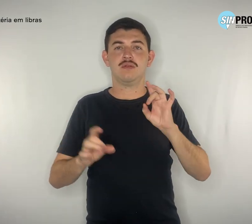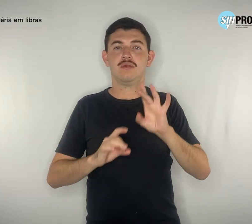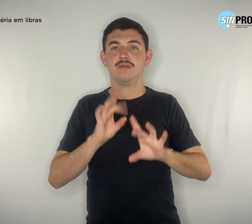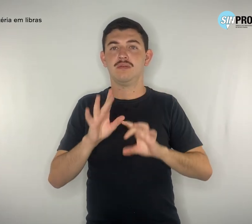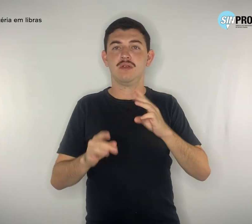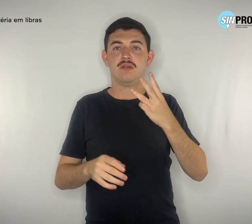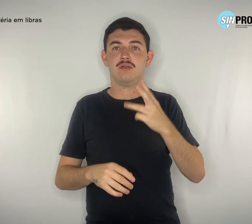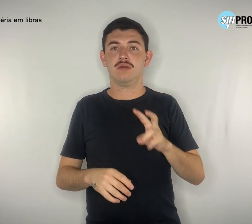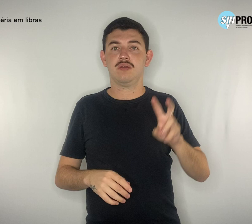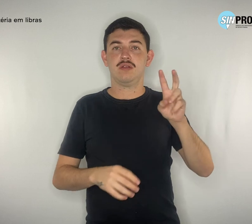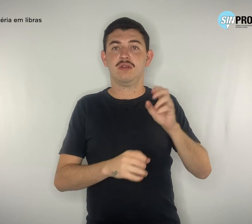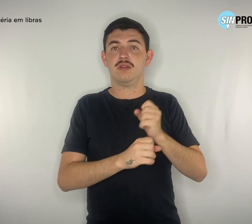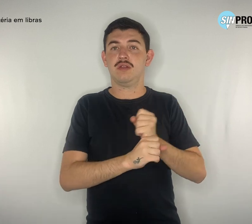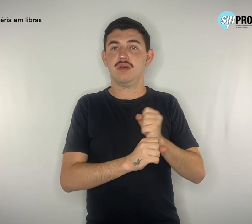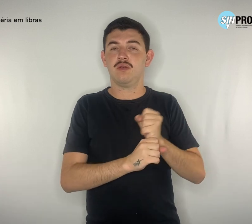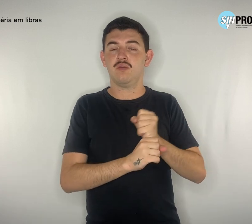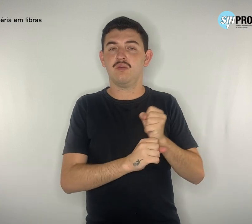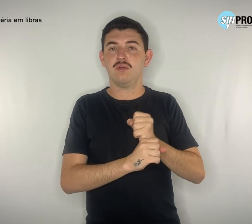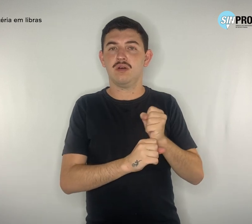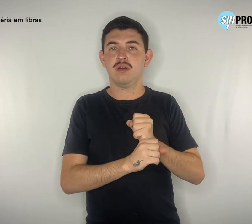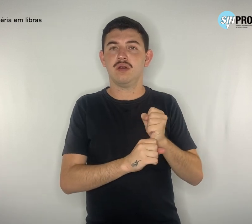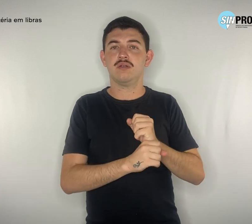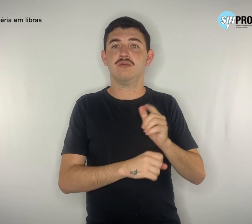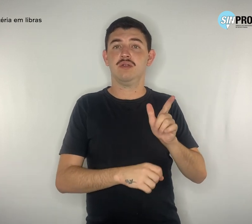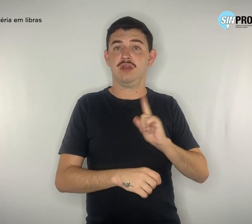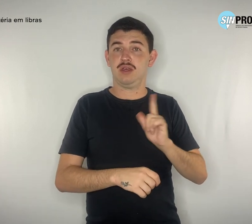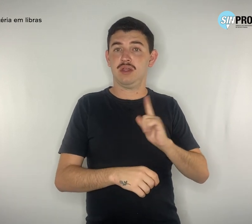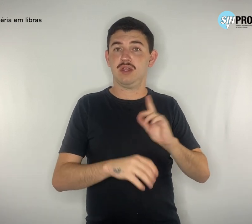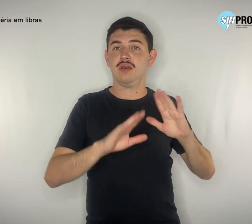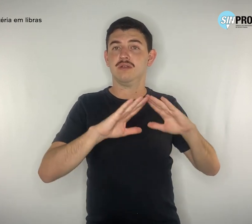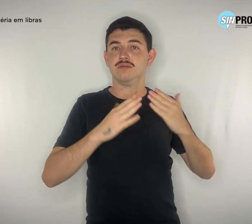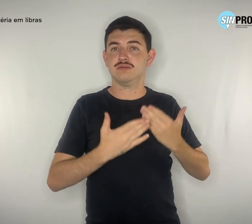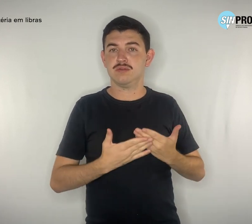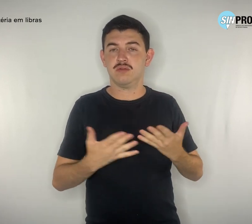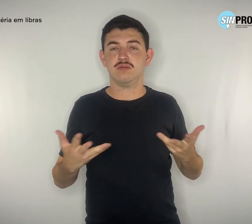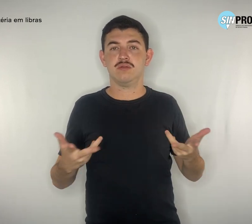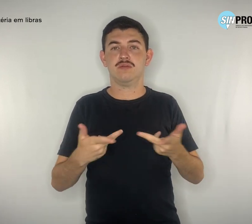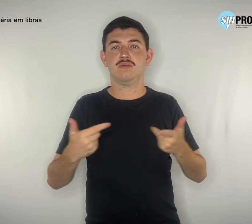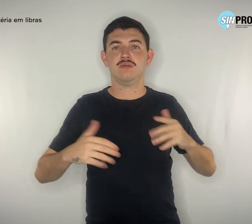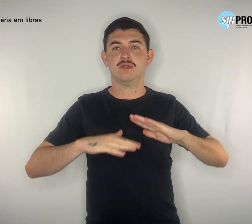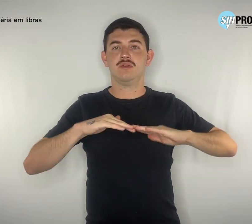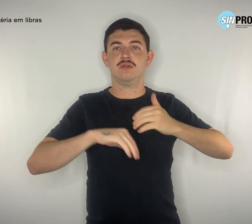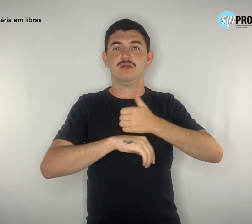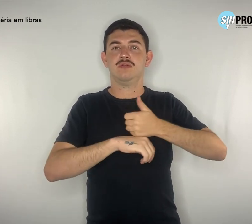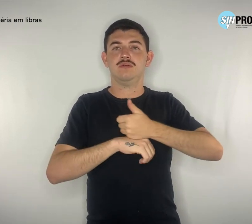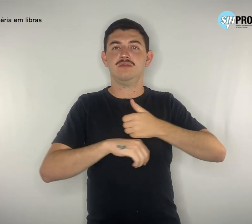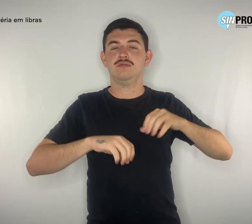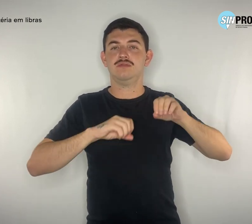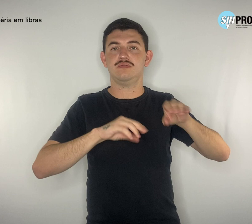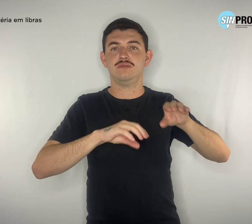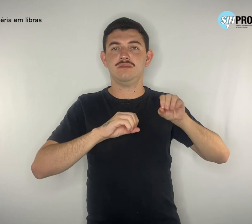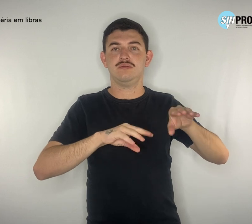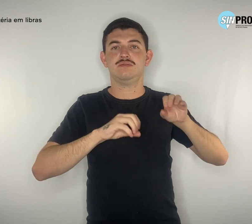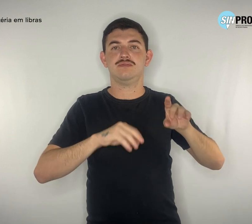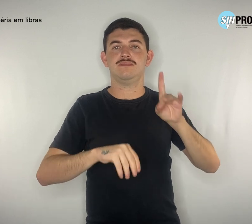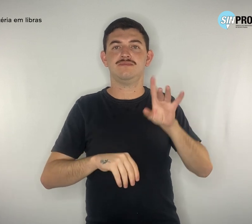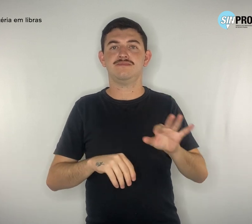existência da Escola de Aperfeiçoamento dos Profissionais de Educação do Distrito Federal. A